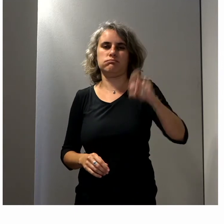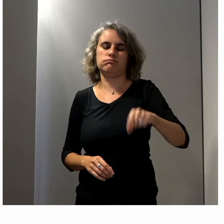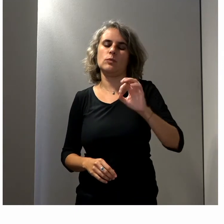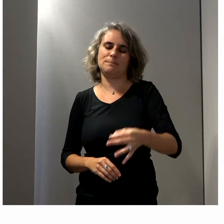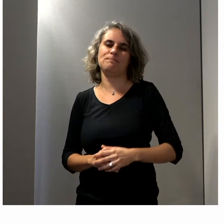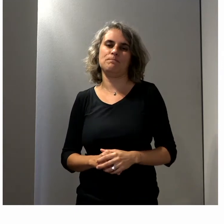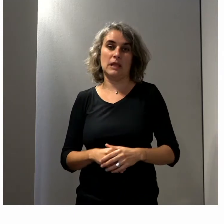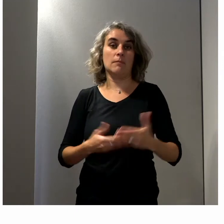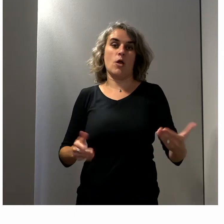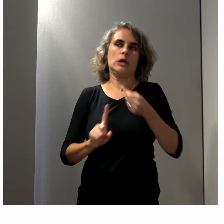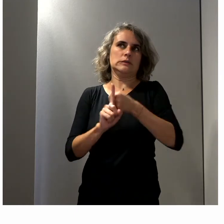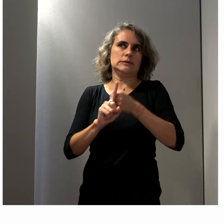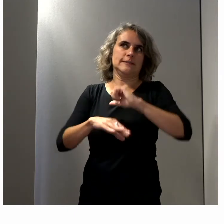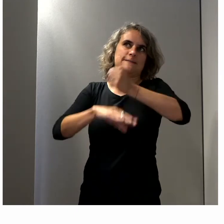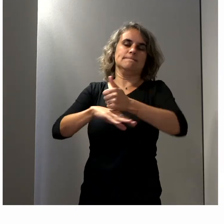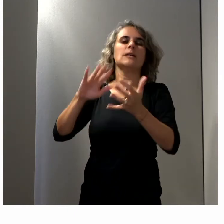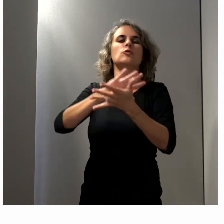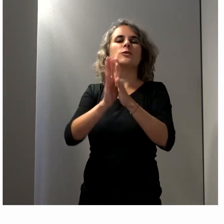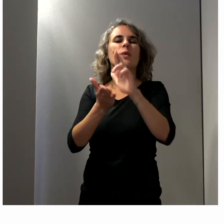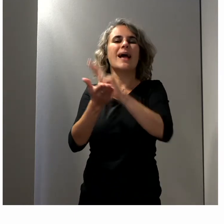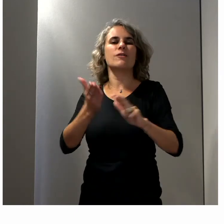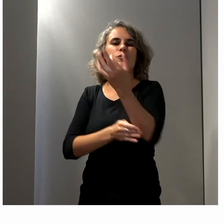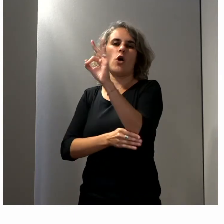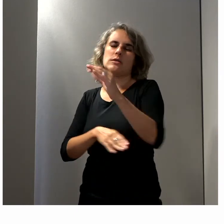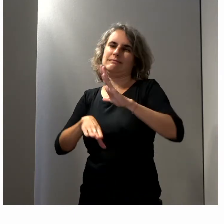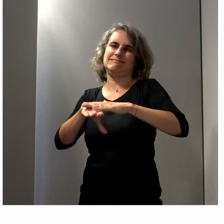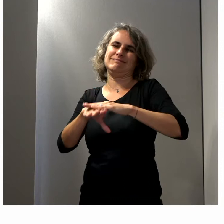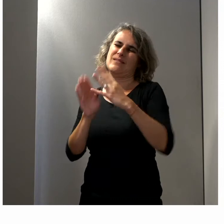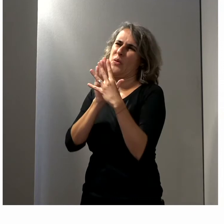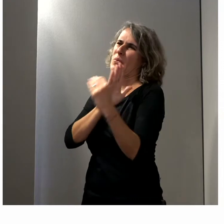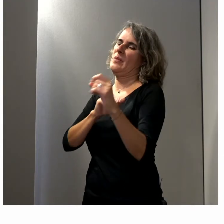l'Association des régions de France pour qu puisse l'avoir dans toutes les régions de notre pays.